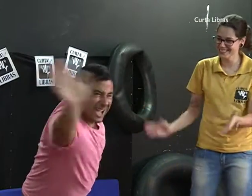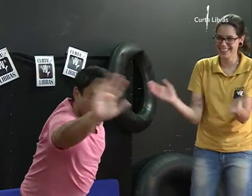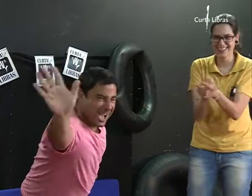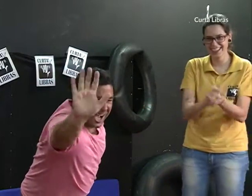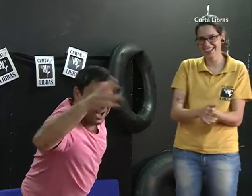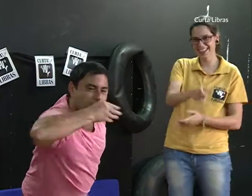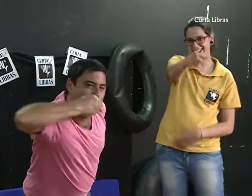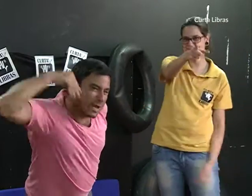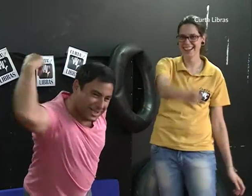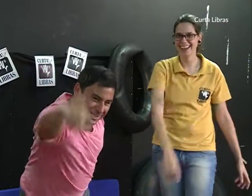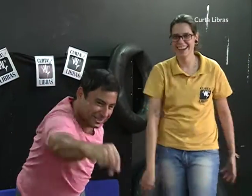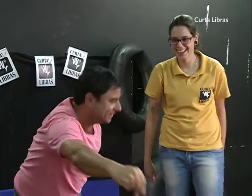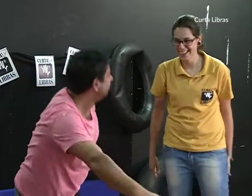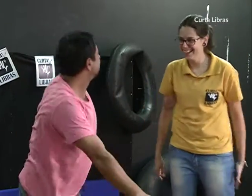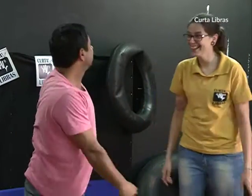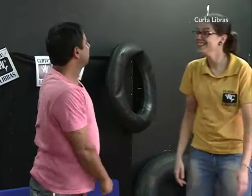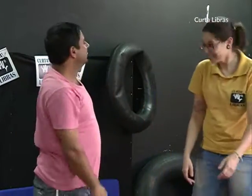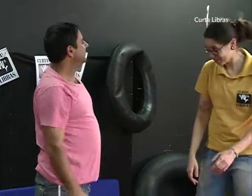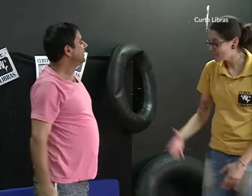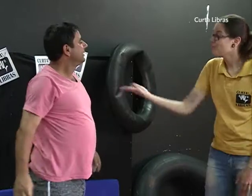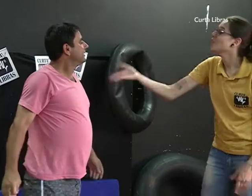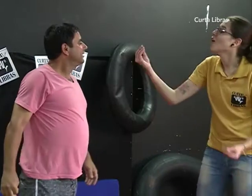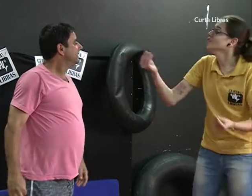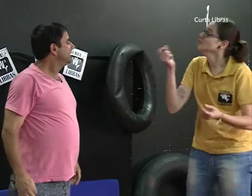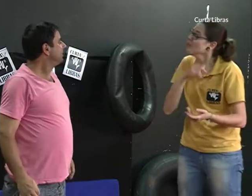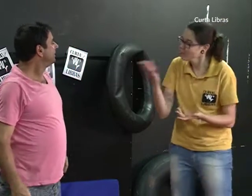Opa, olhando para lá. Tá, e cadê a cena?